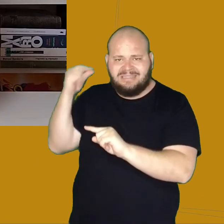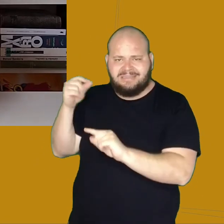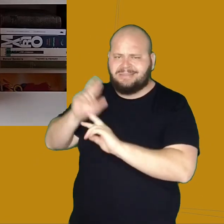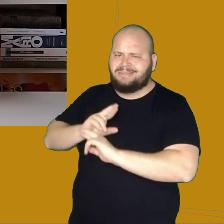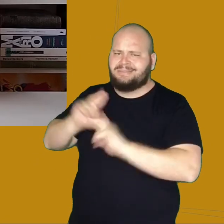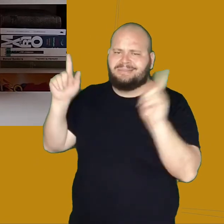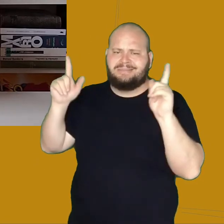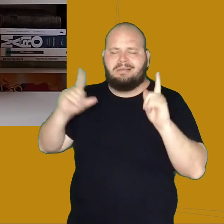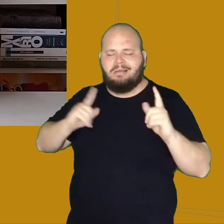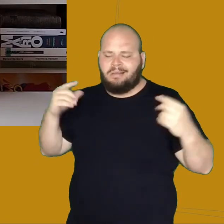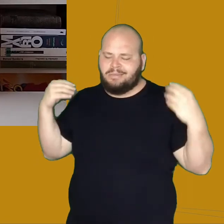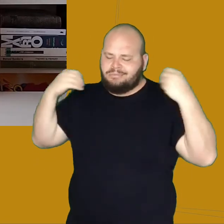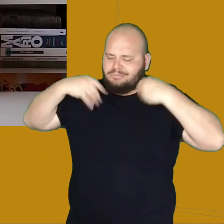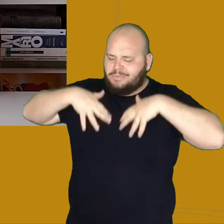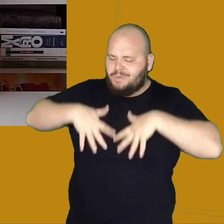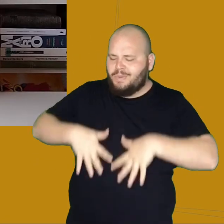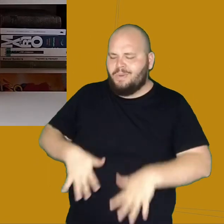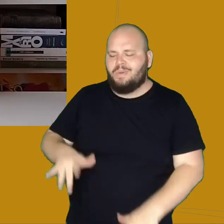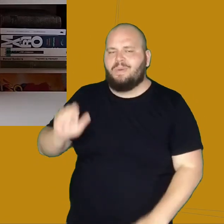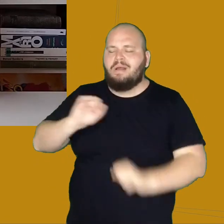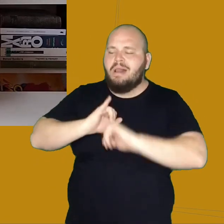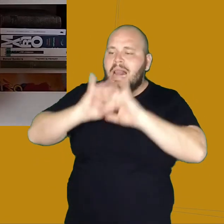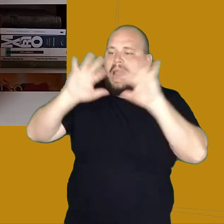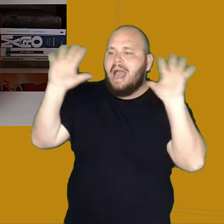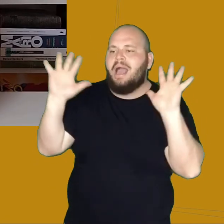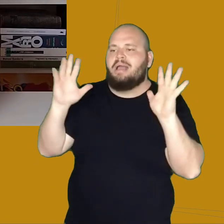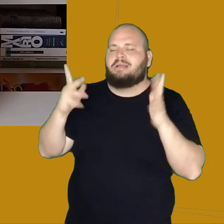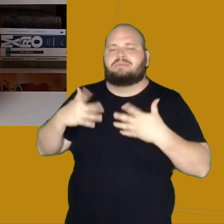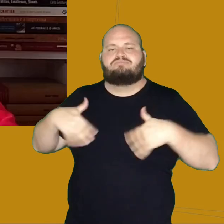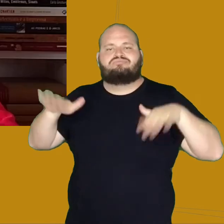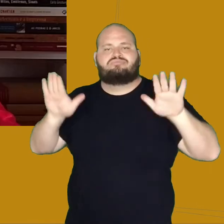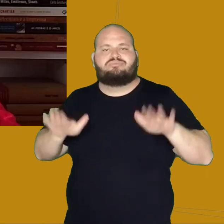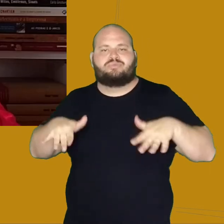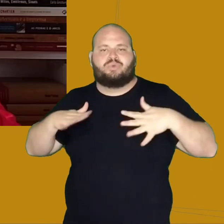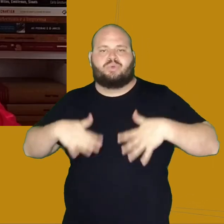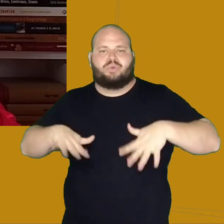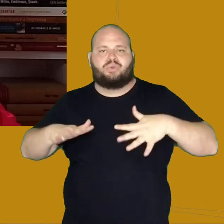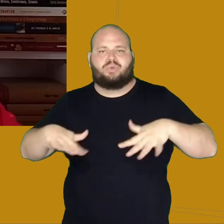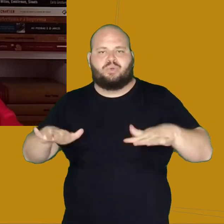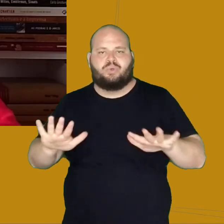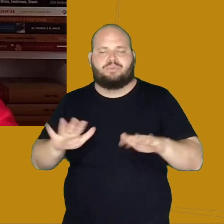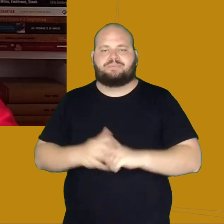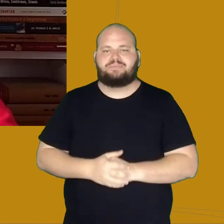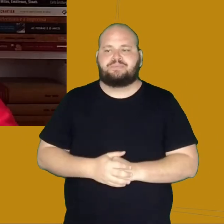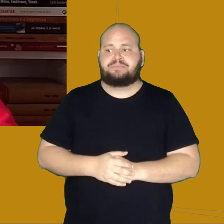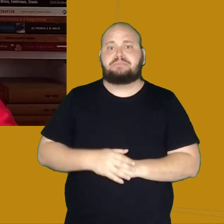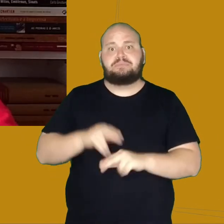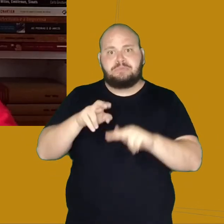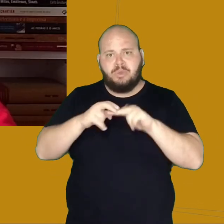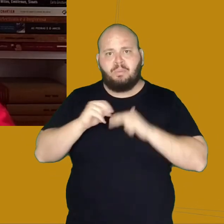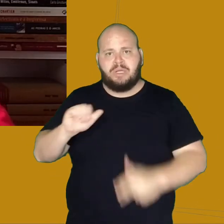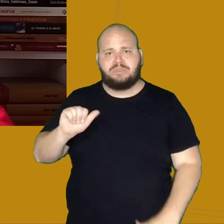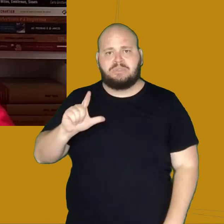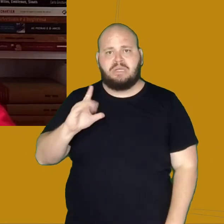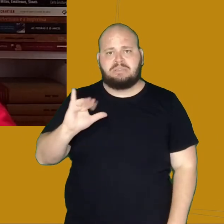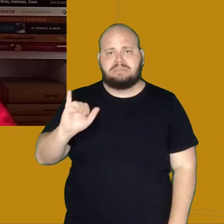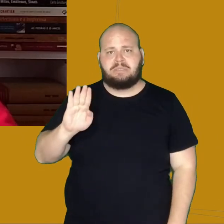eram aquelas túnicas de cor clara e bastante confortáveis. Isso explica a surpresa de Alcibiades com as roupas do desembargador.